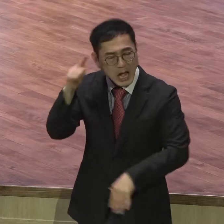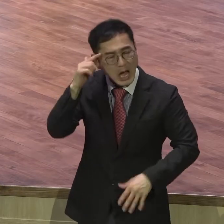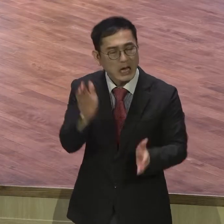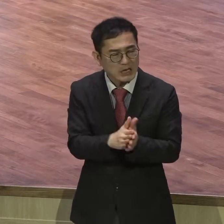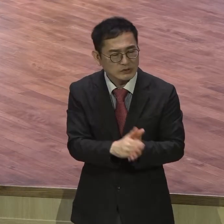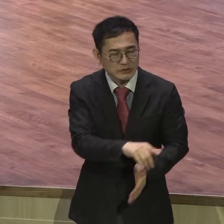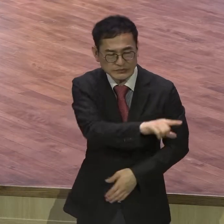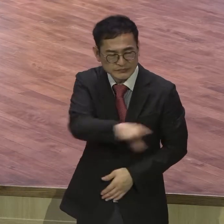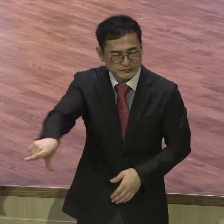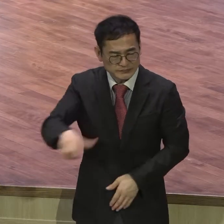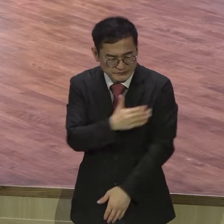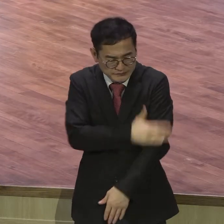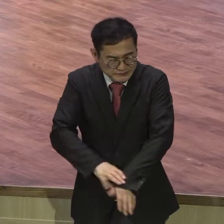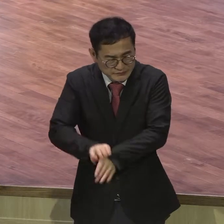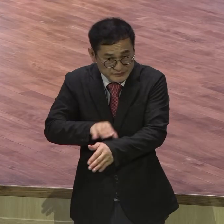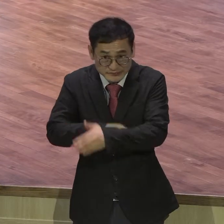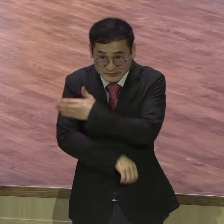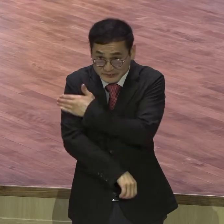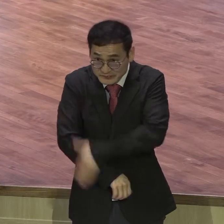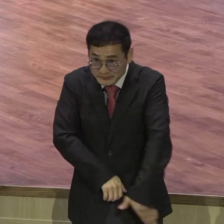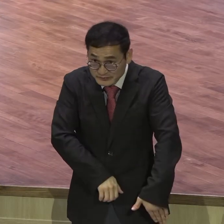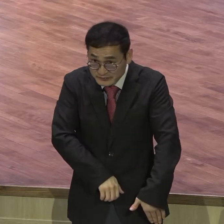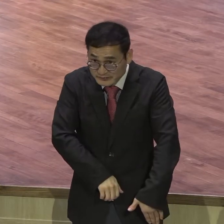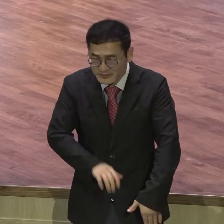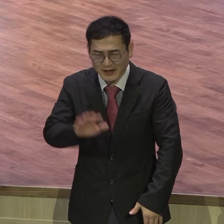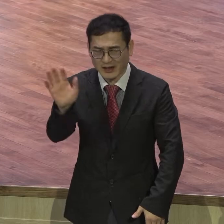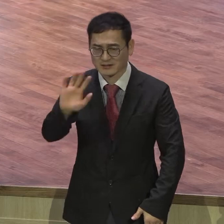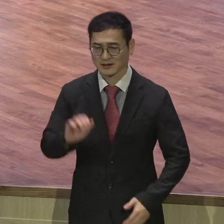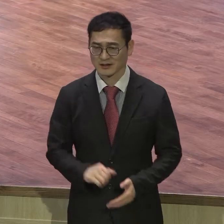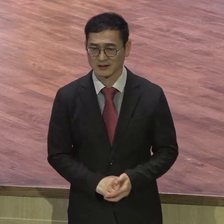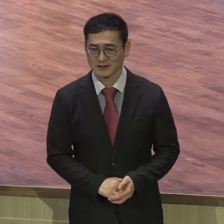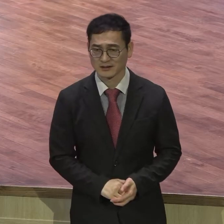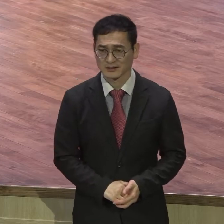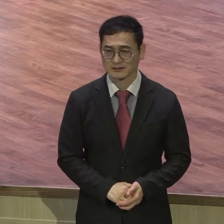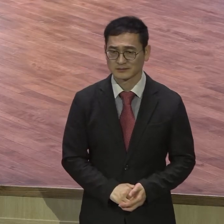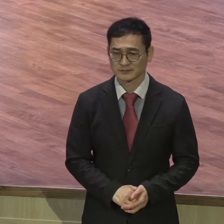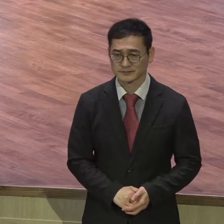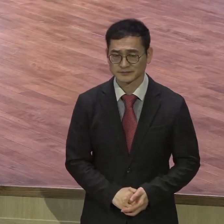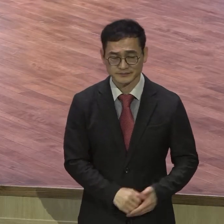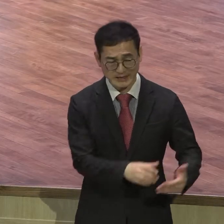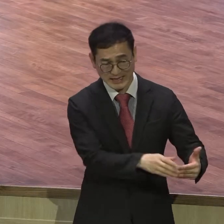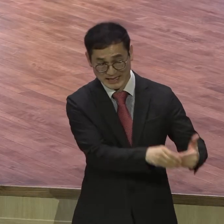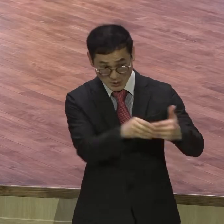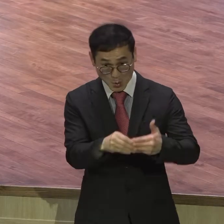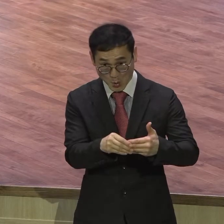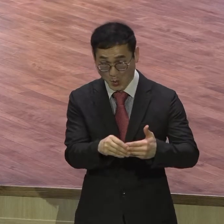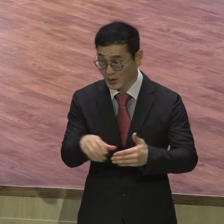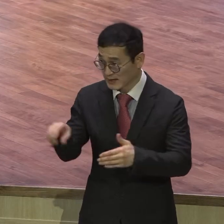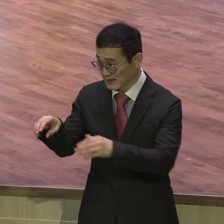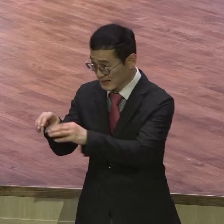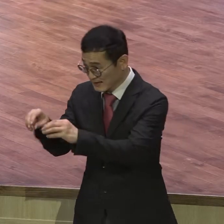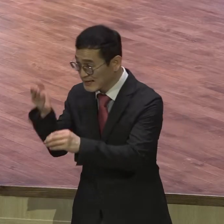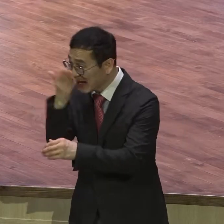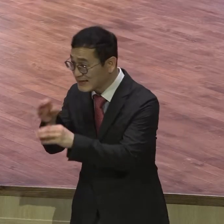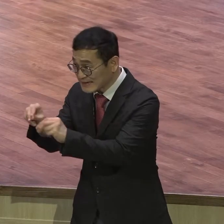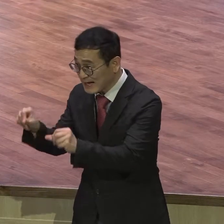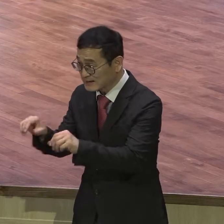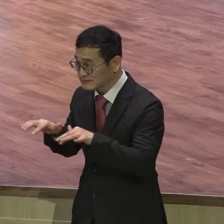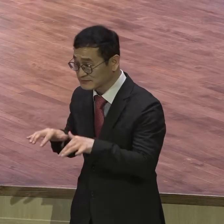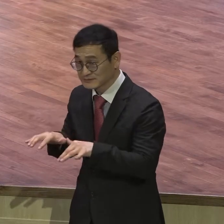인도 안 하시냐고요 출애급 시키신 하나님께서 가난한 땅 들어갈 때까지 눈동자같이 구름기둥 불기둥으로